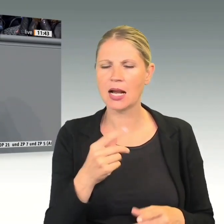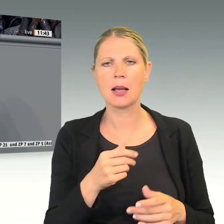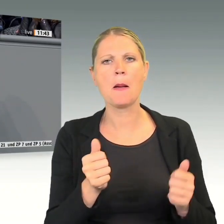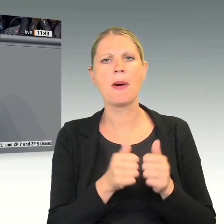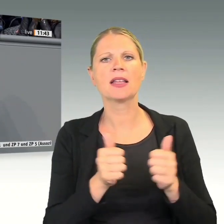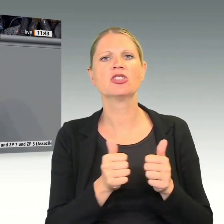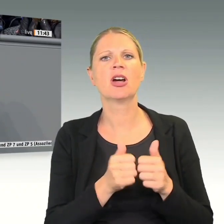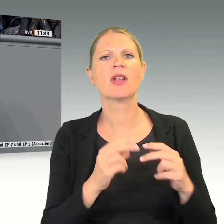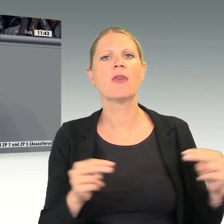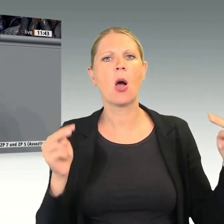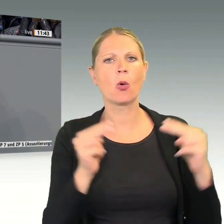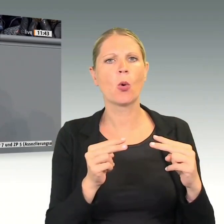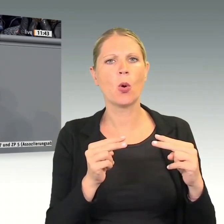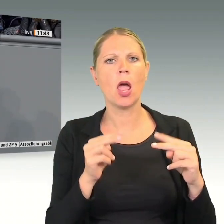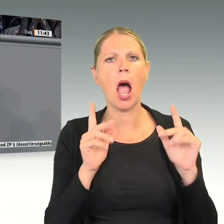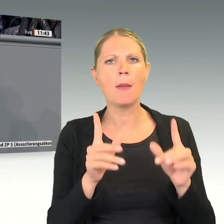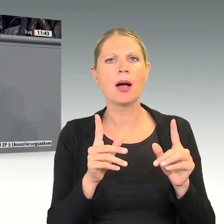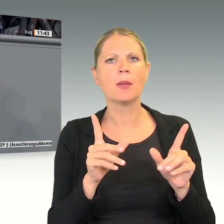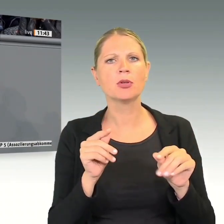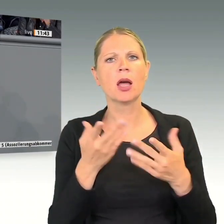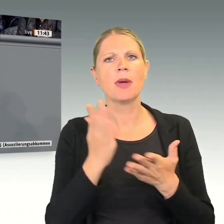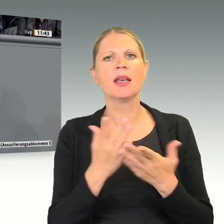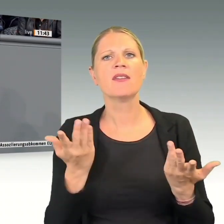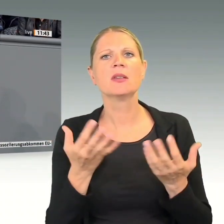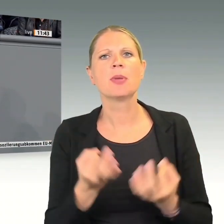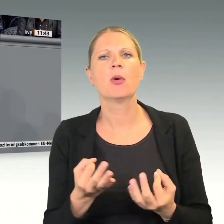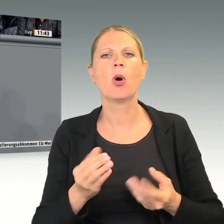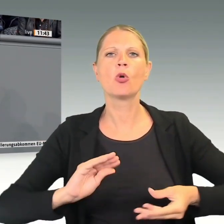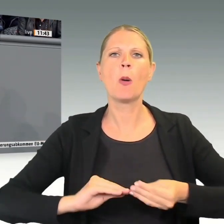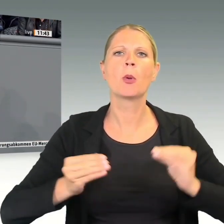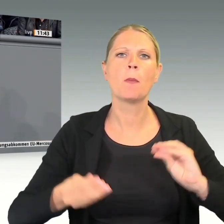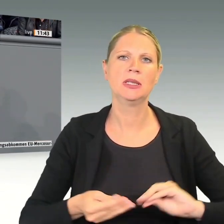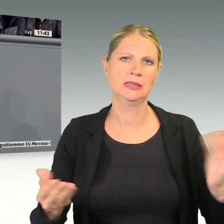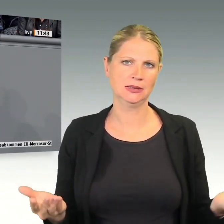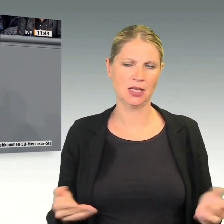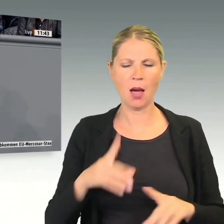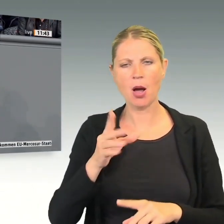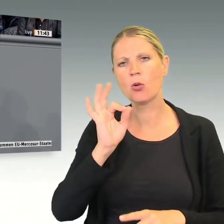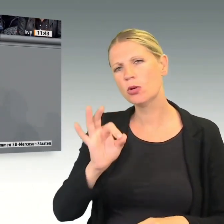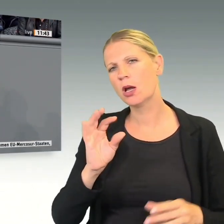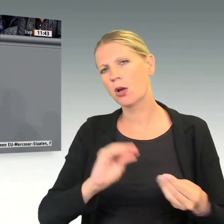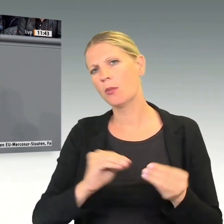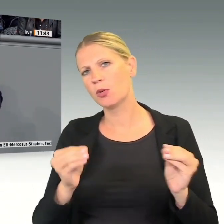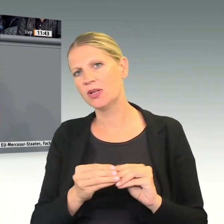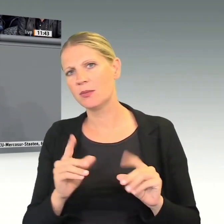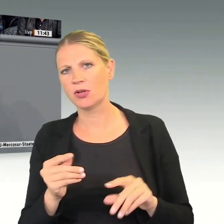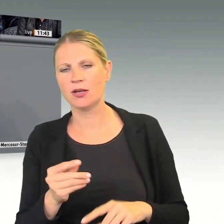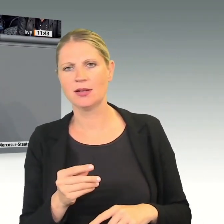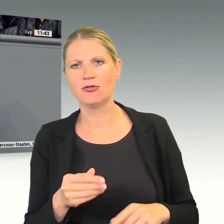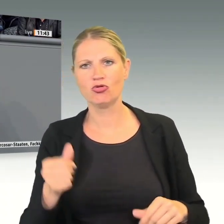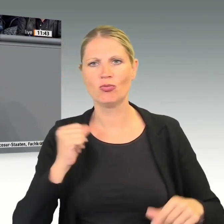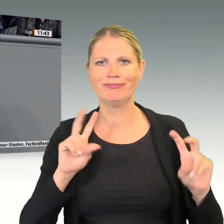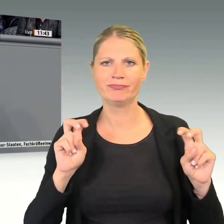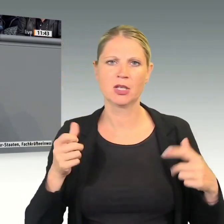und dafür braucht es am Ende einen Kompromiss. Bei einem guten Kompromiss, da sind am Ende die Schmerzen gleichmäßig